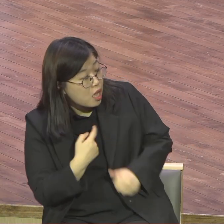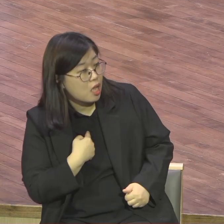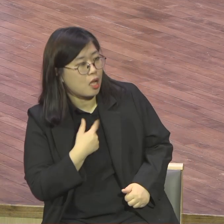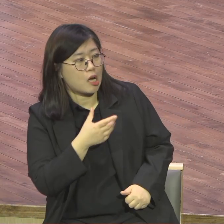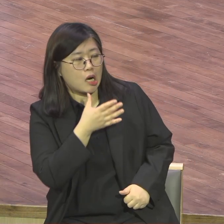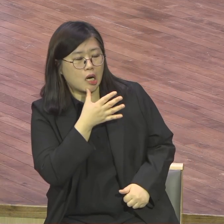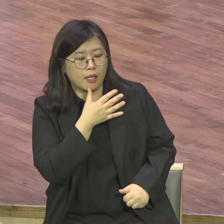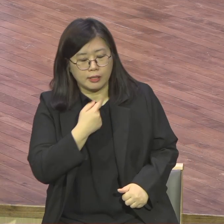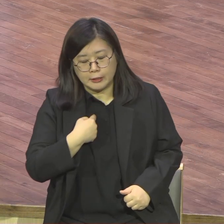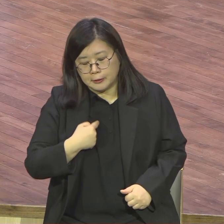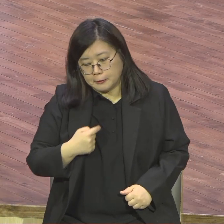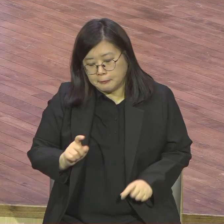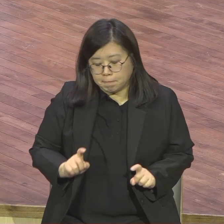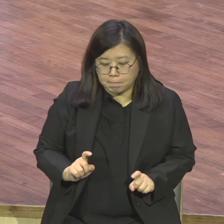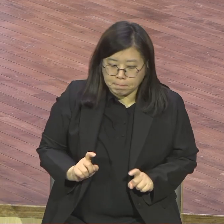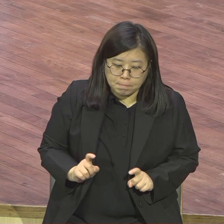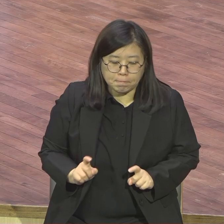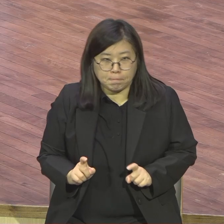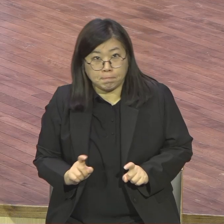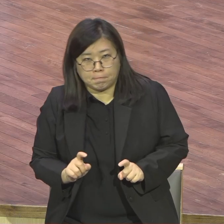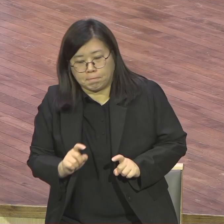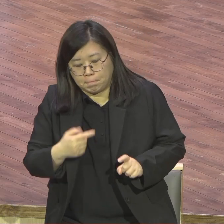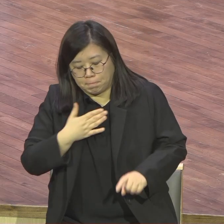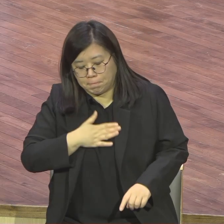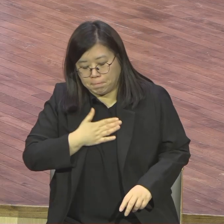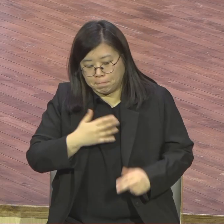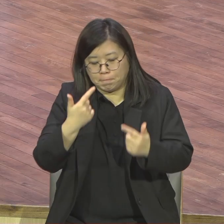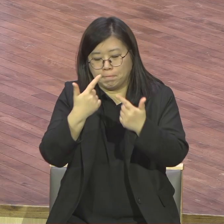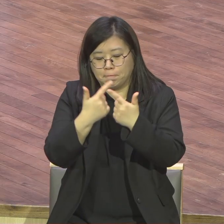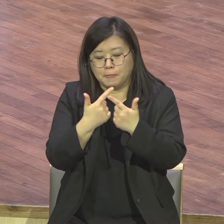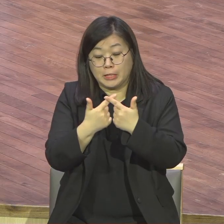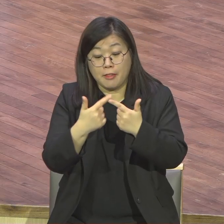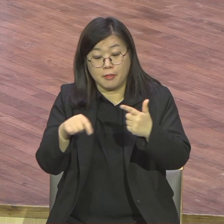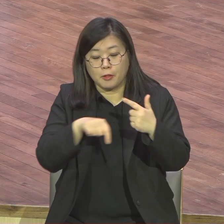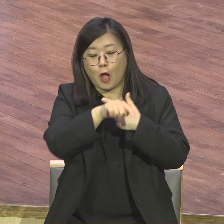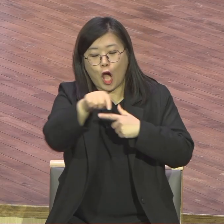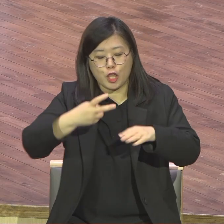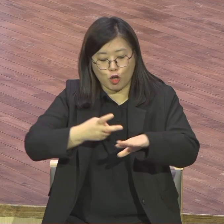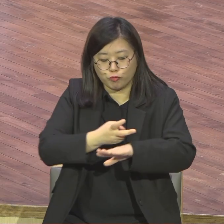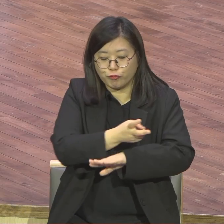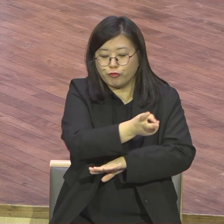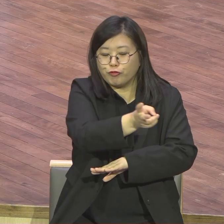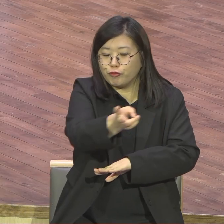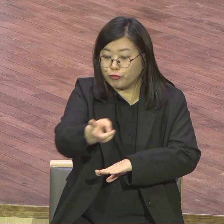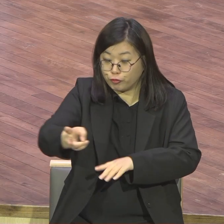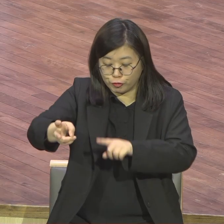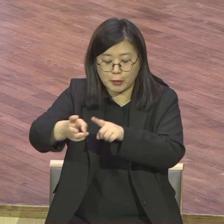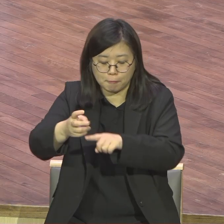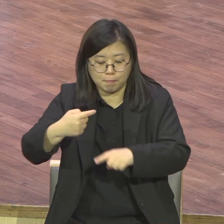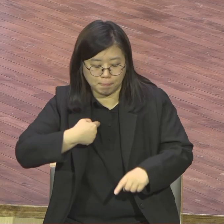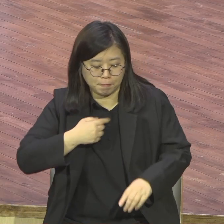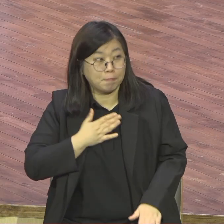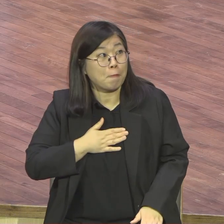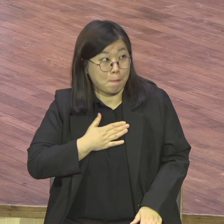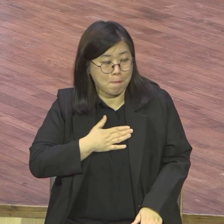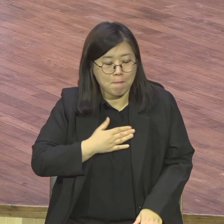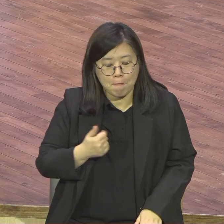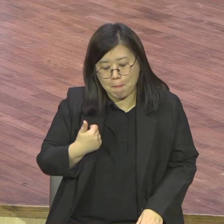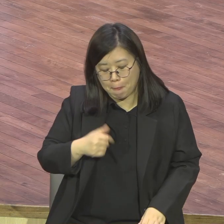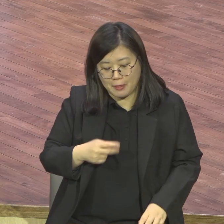40번 충무동 돌아서 해운대 돌아오는 거 있어요 부산에 그걸 다 앉아 자석버스니까 다 앉아있지 우리도 표주고